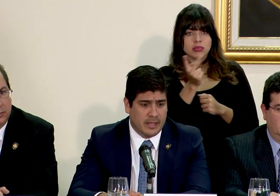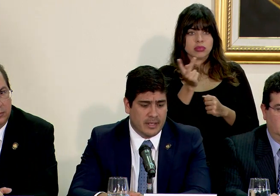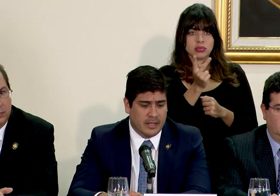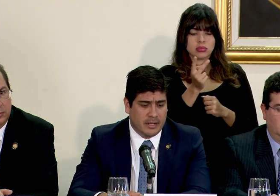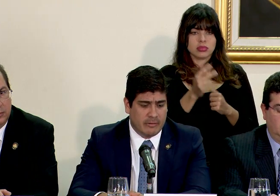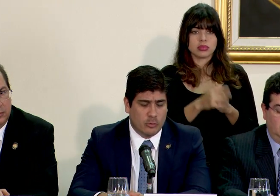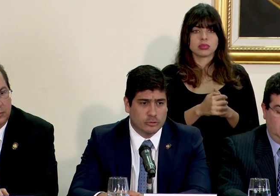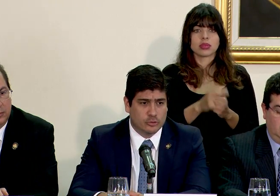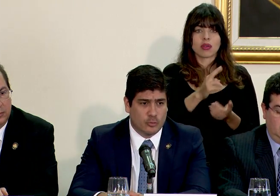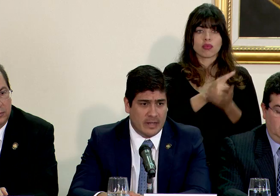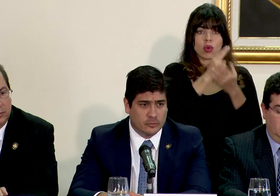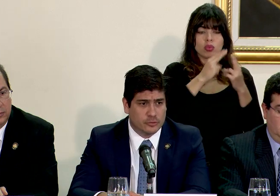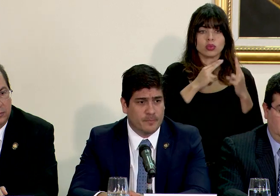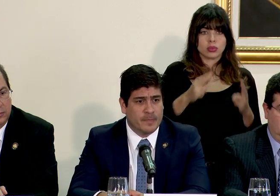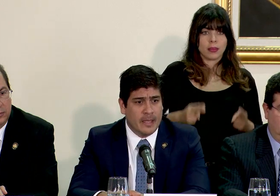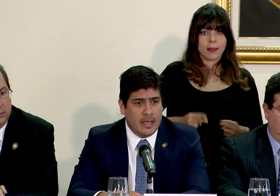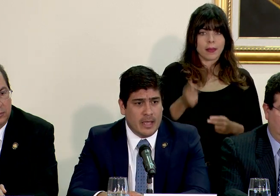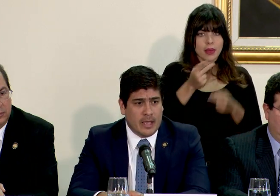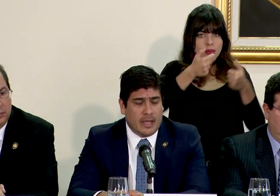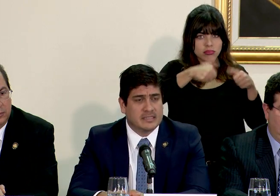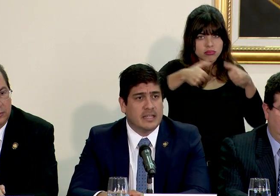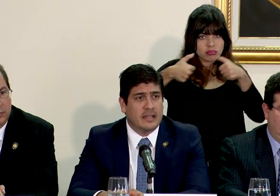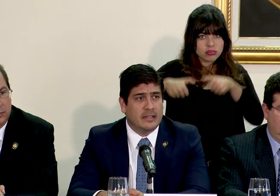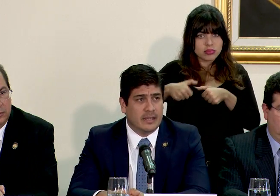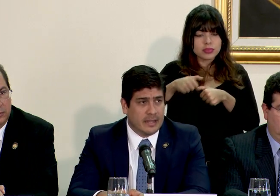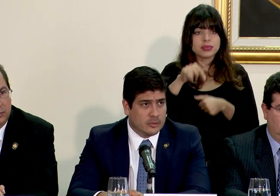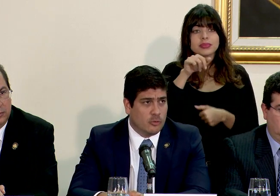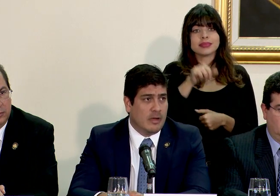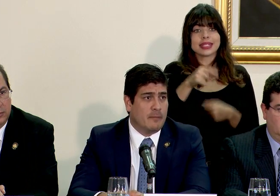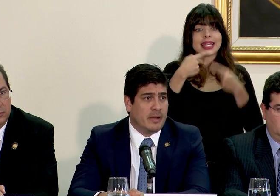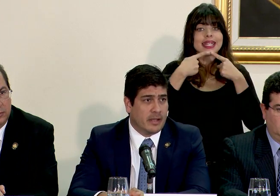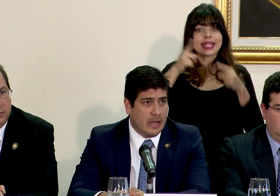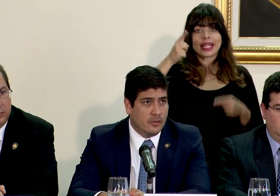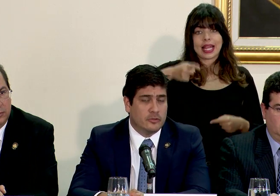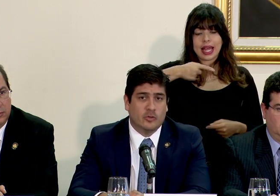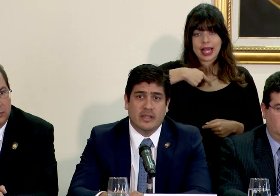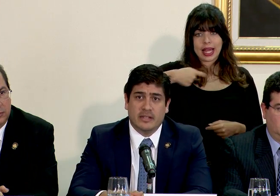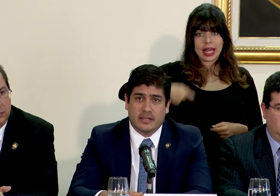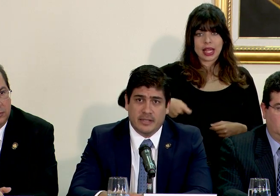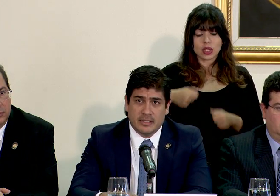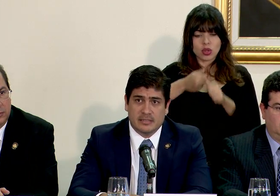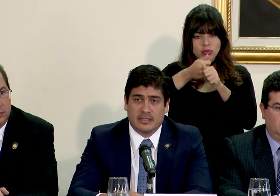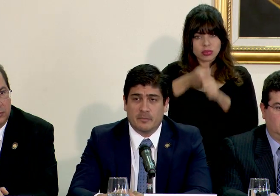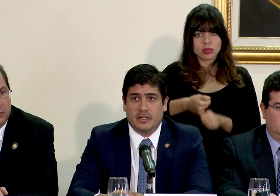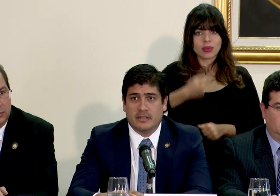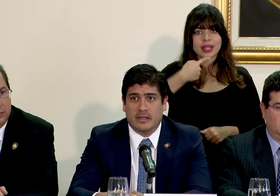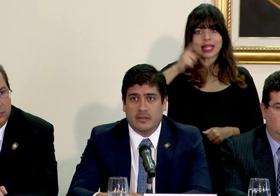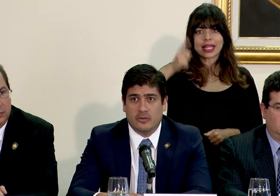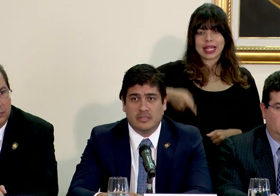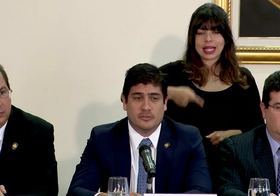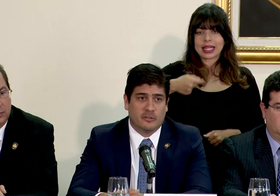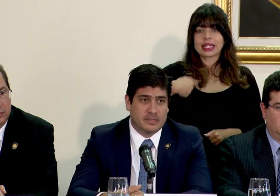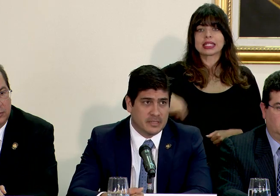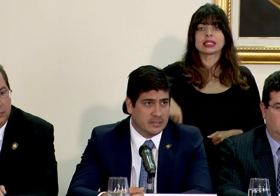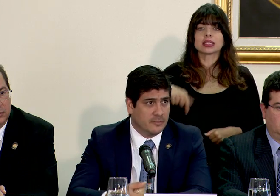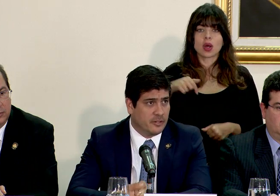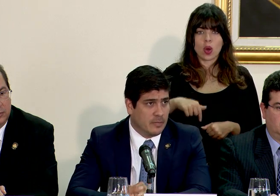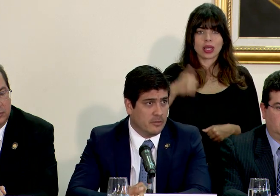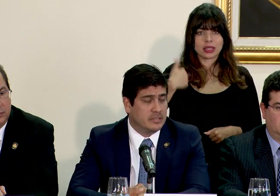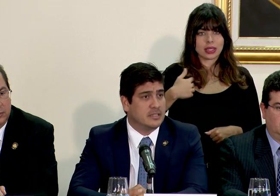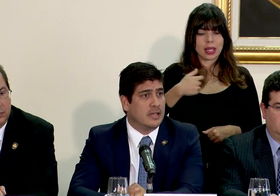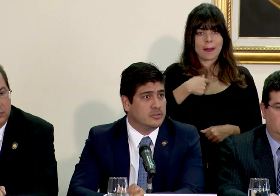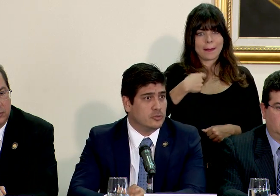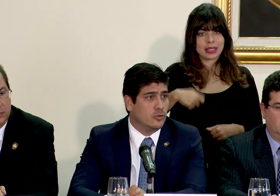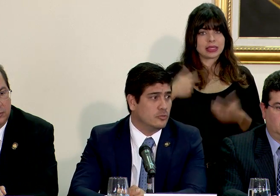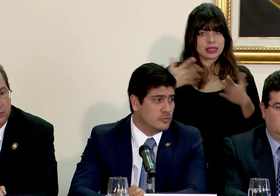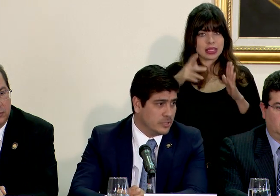recursos humanos. Este decreto va aparejado de una directriz que también el día de hoy el señor presidente ha